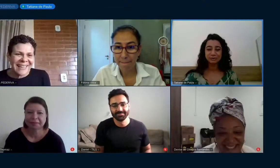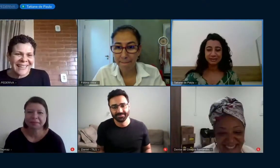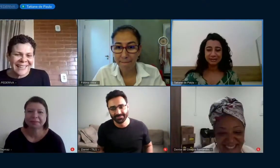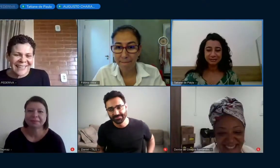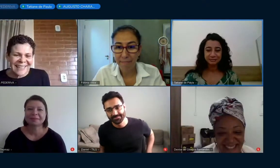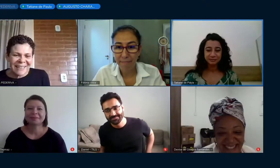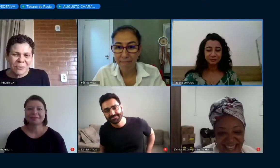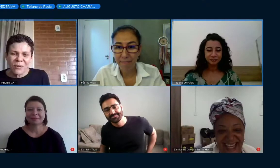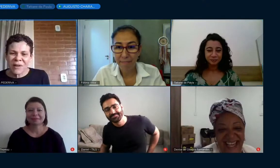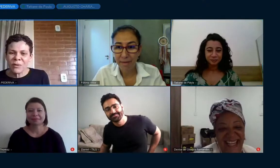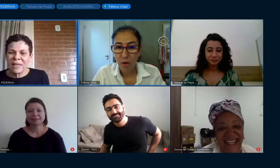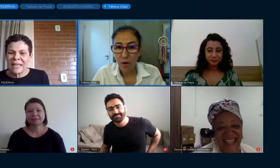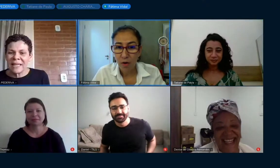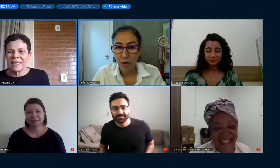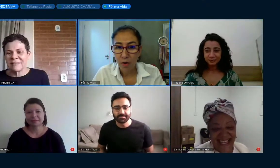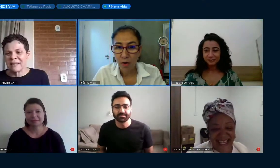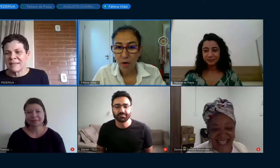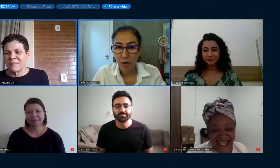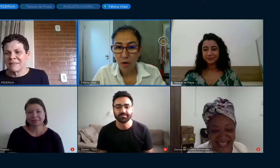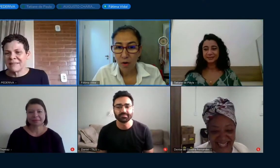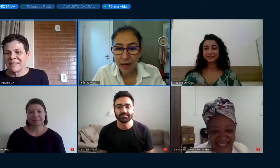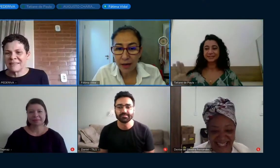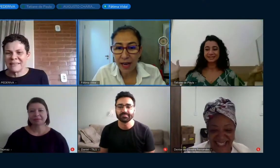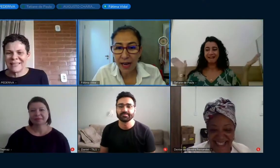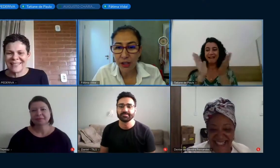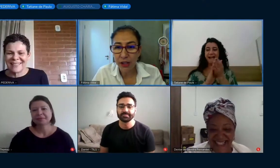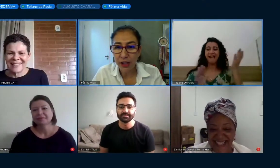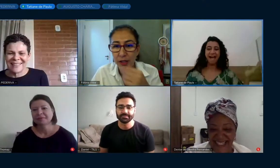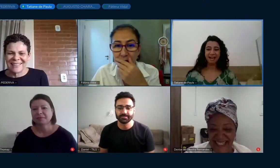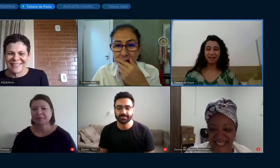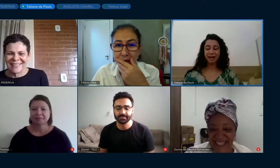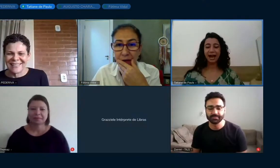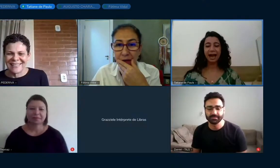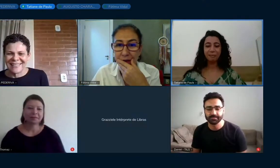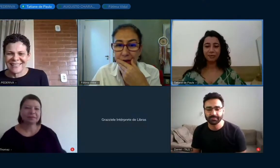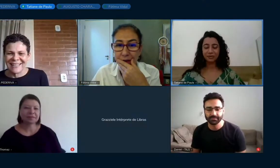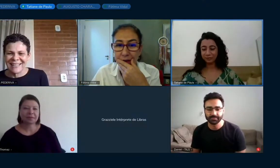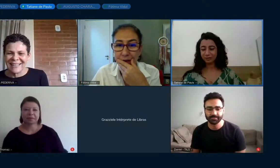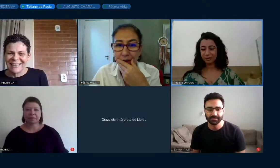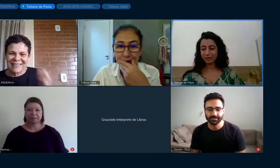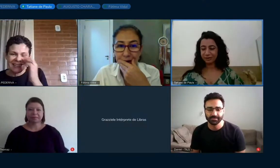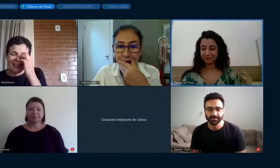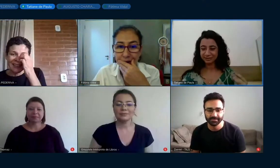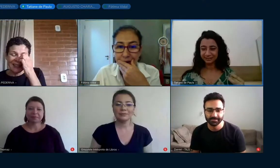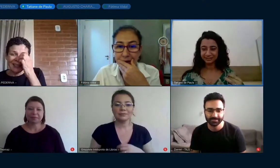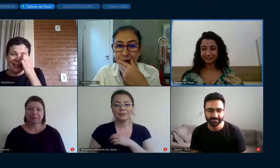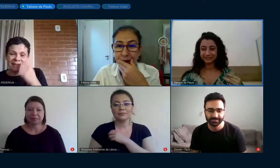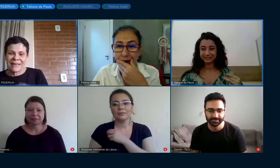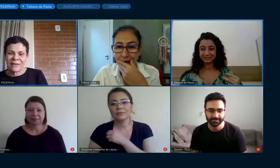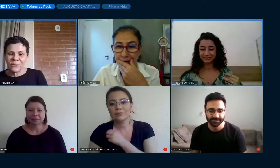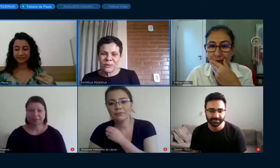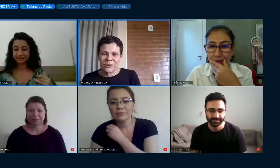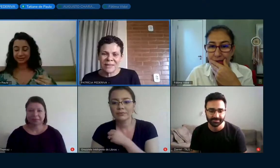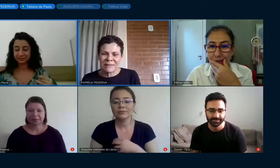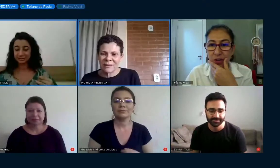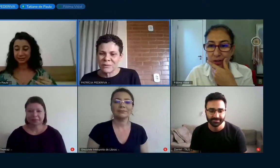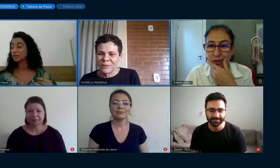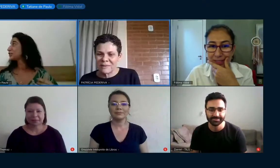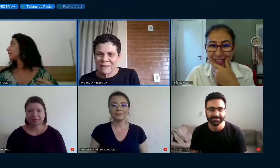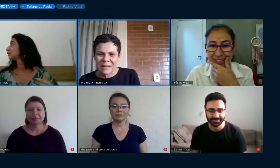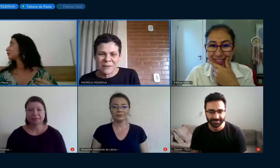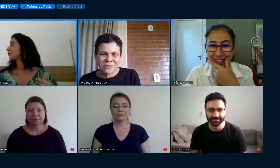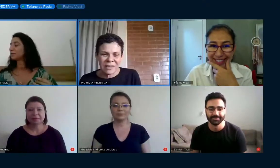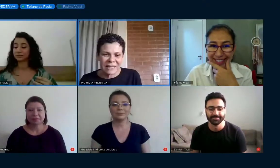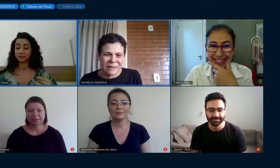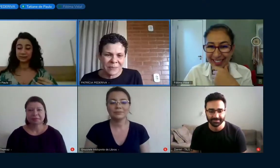todos por favor ah por favor tradutoras